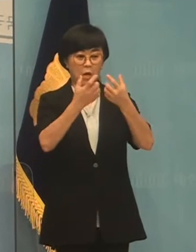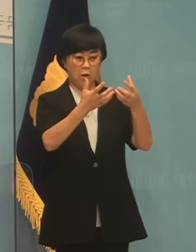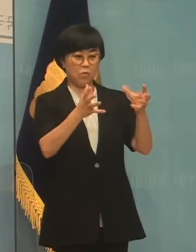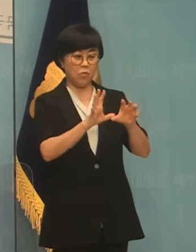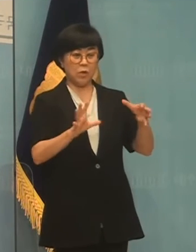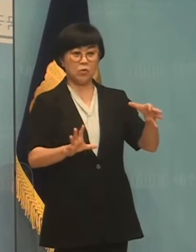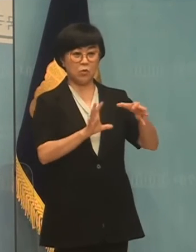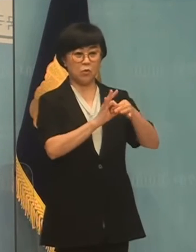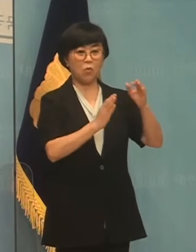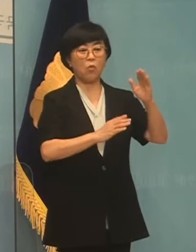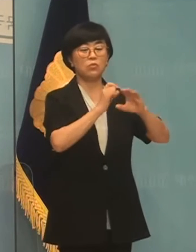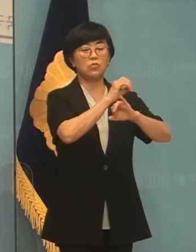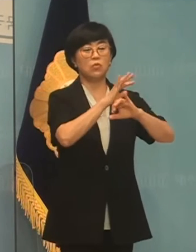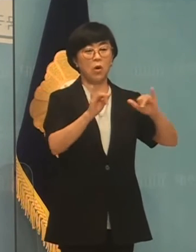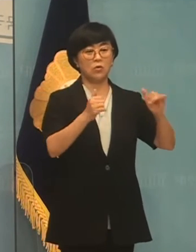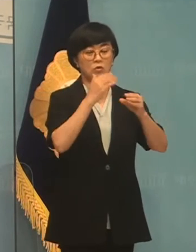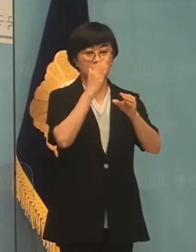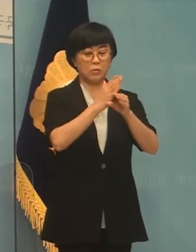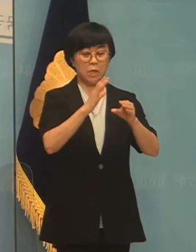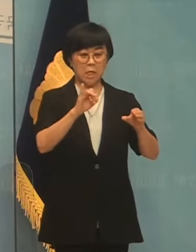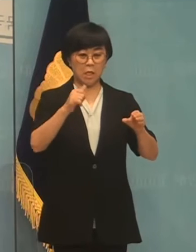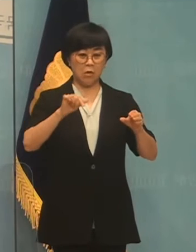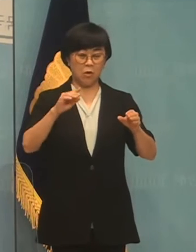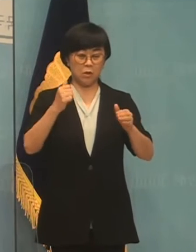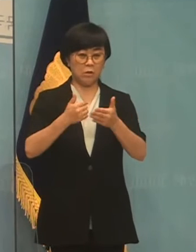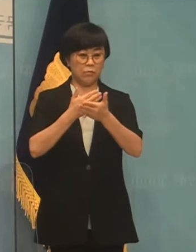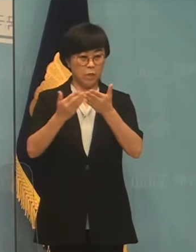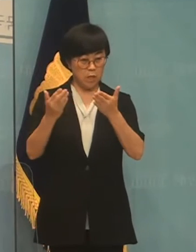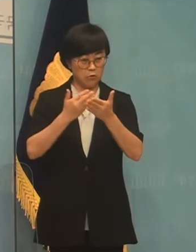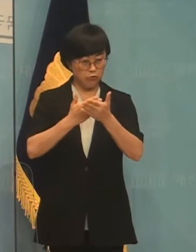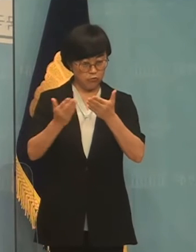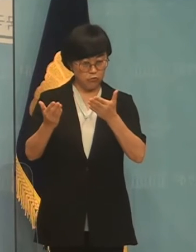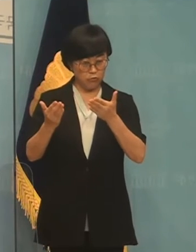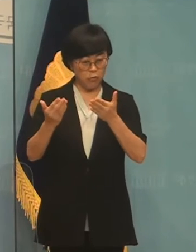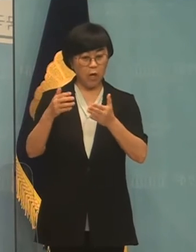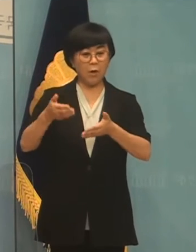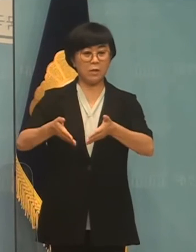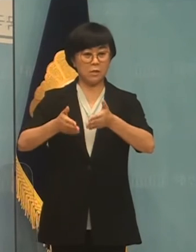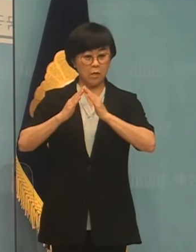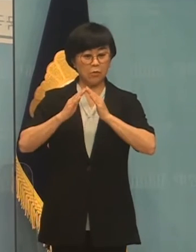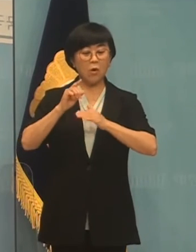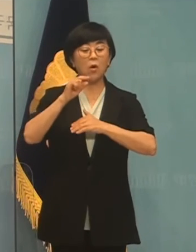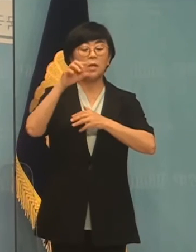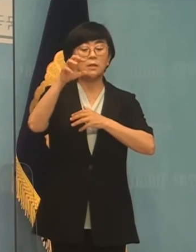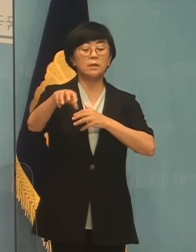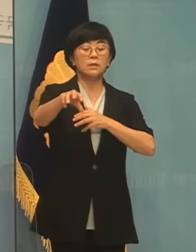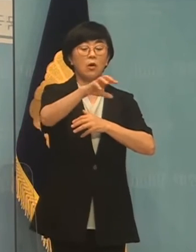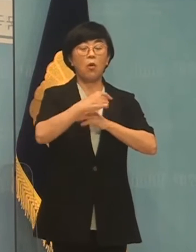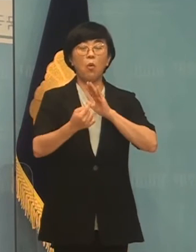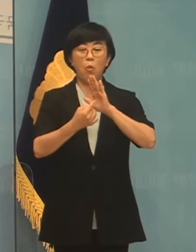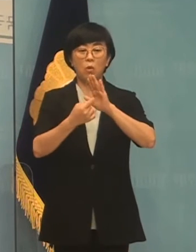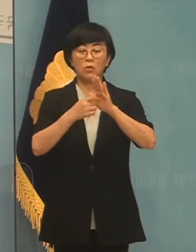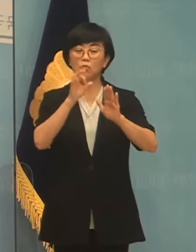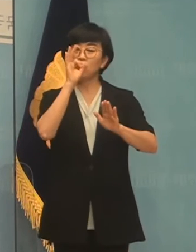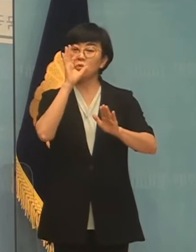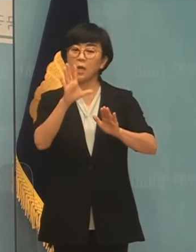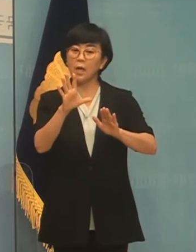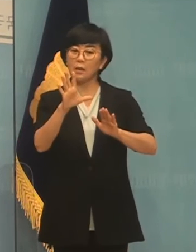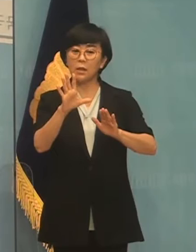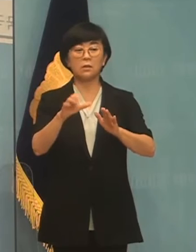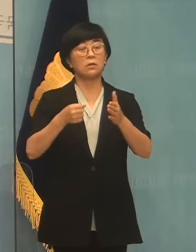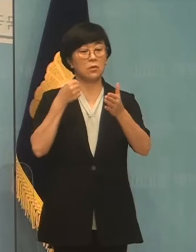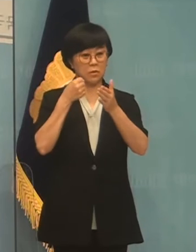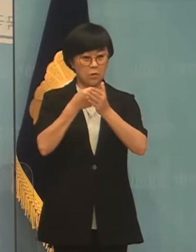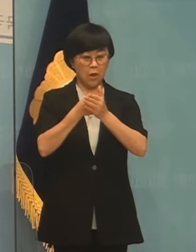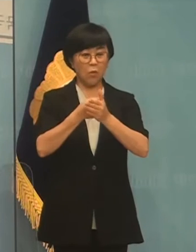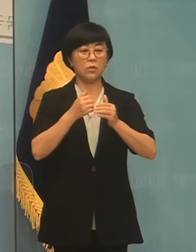공무원들 중심으로 이근희 미술관 취업 공무원은 불가하다는 것을 잠정적으로 결론 내리고 진행해